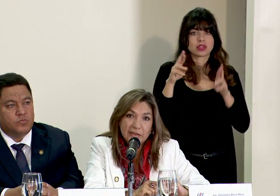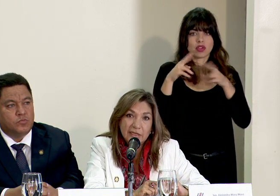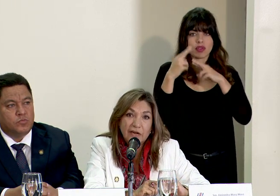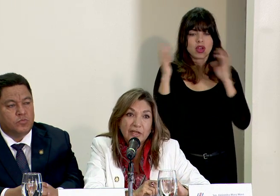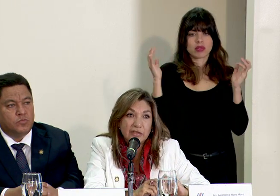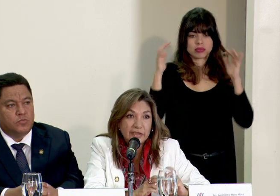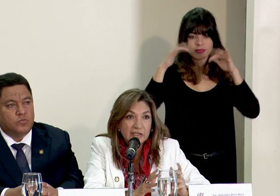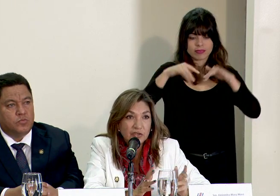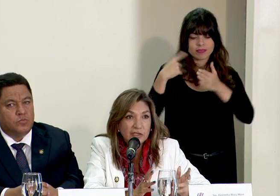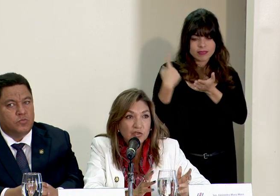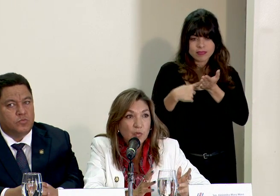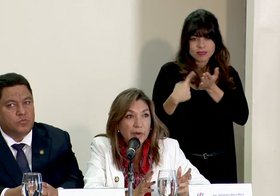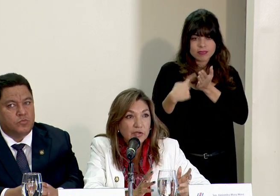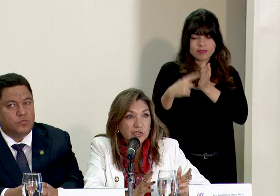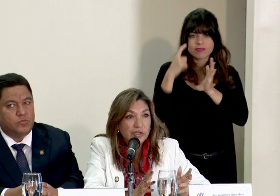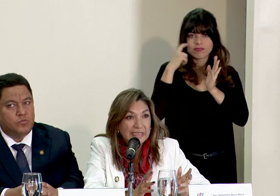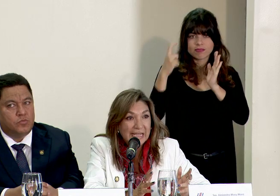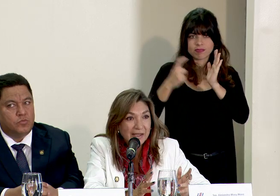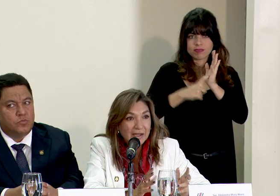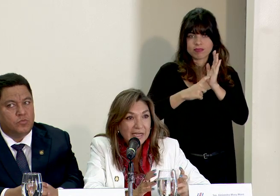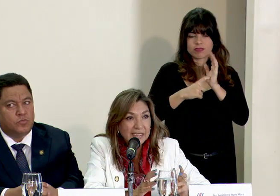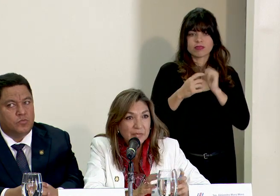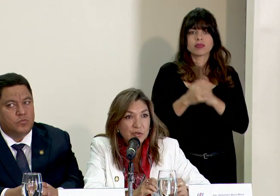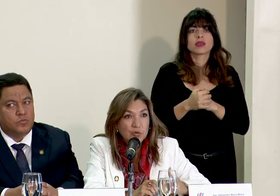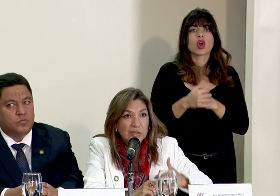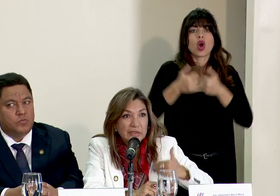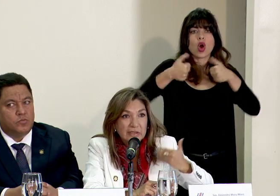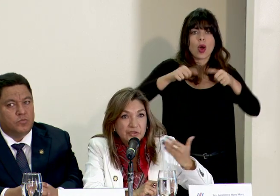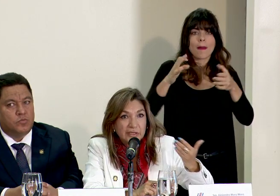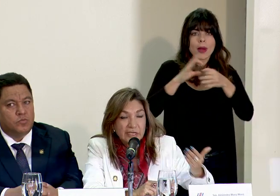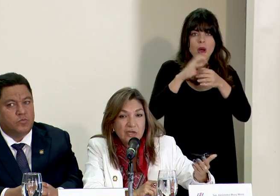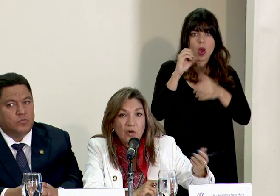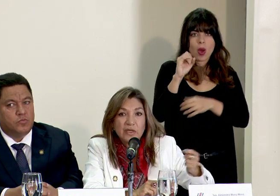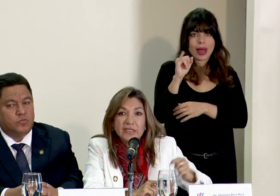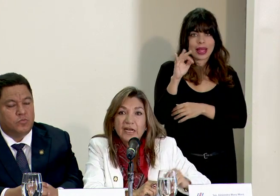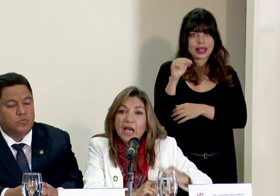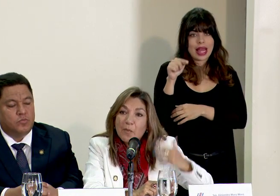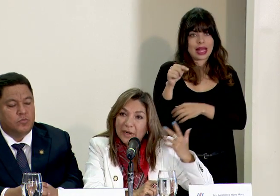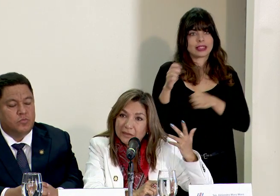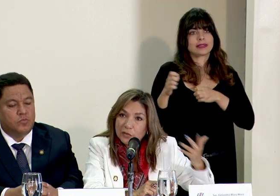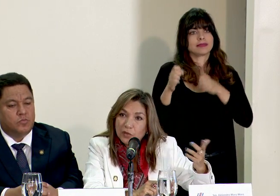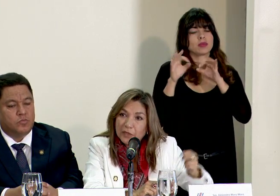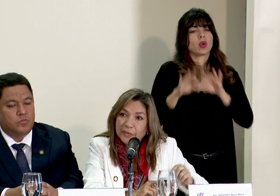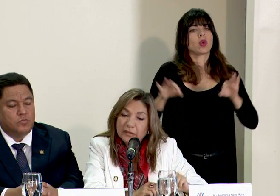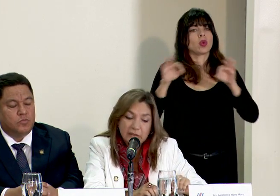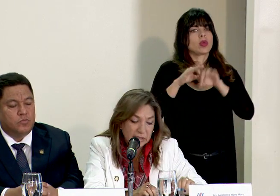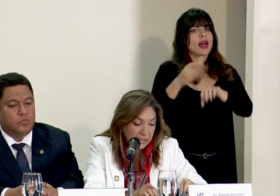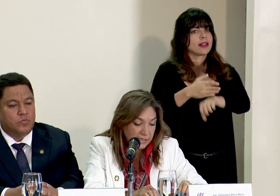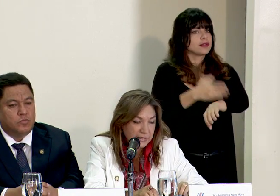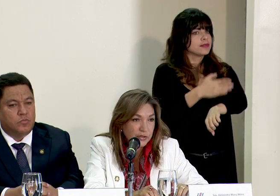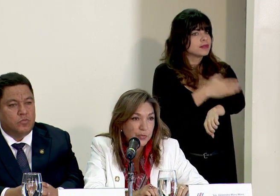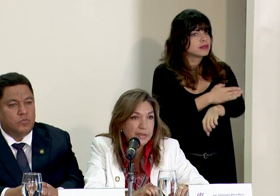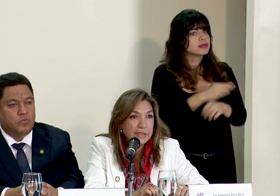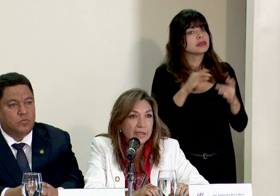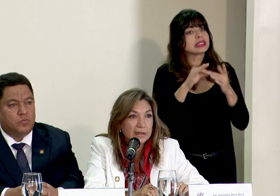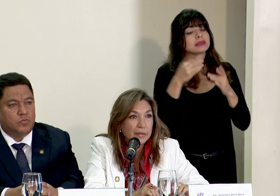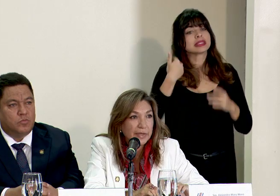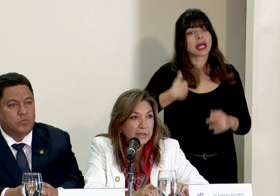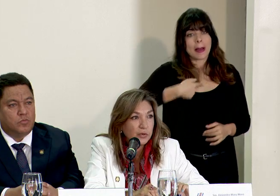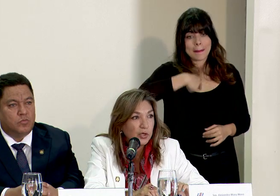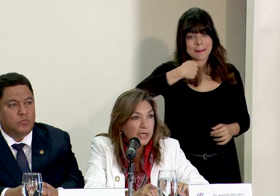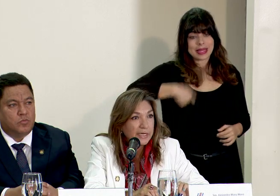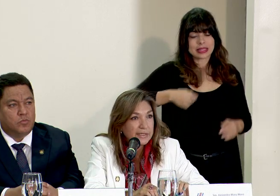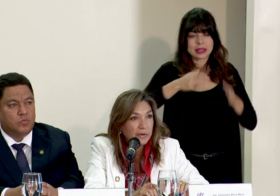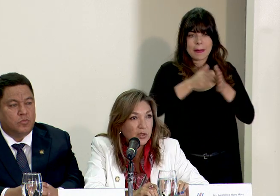tema de la ratificación de los convenios de OIT, que es absolutamente estratégico avanzar, particularmente el señor presidente